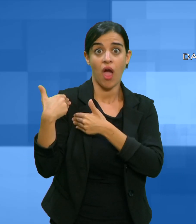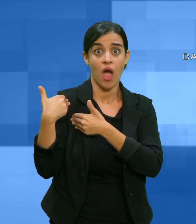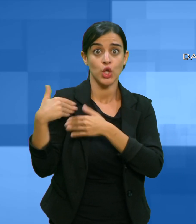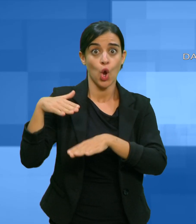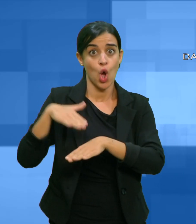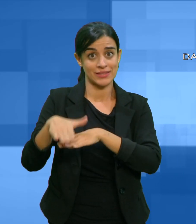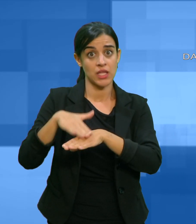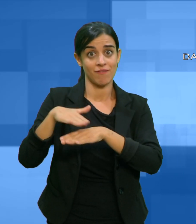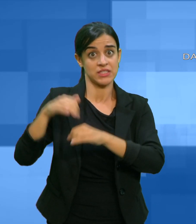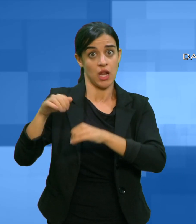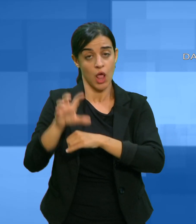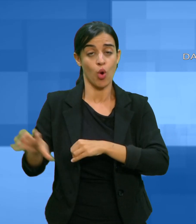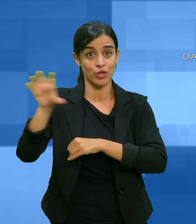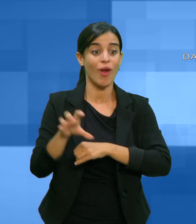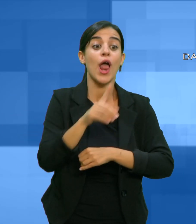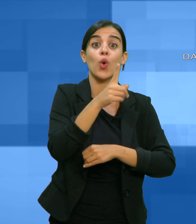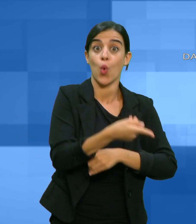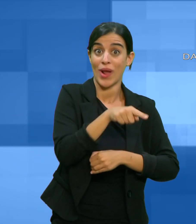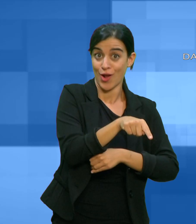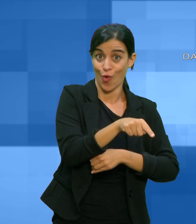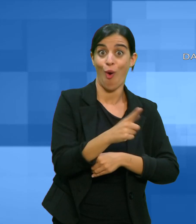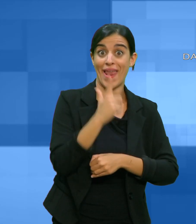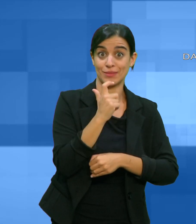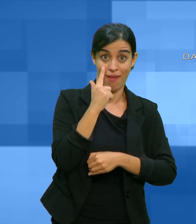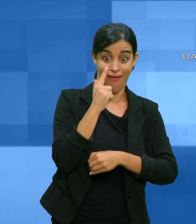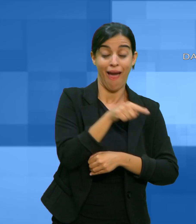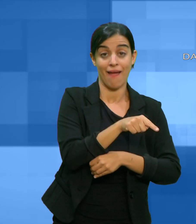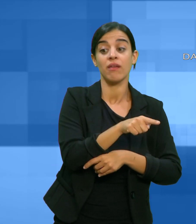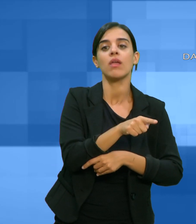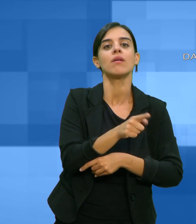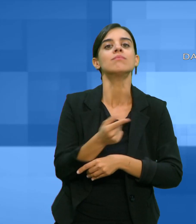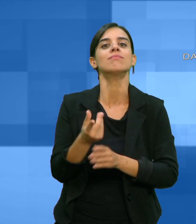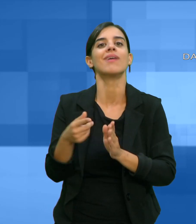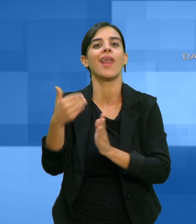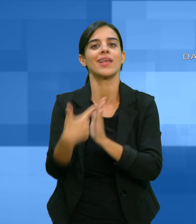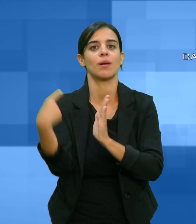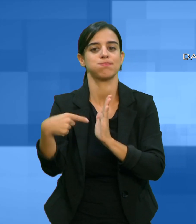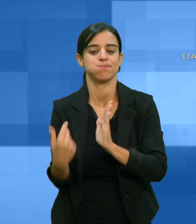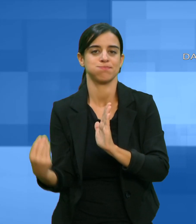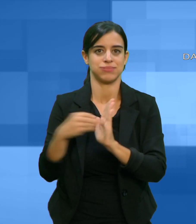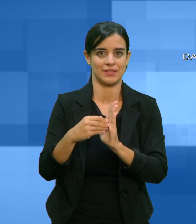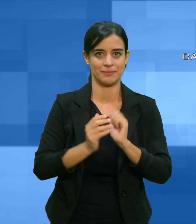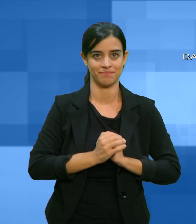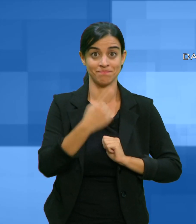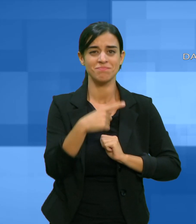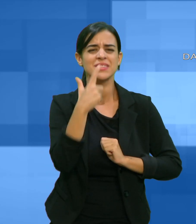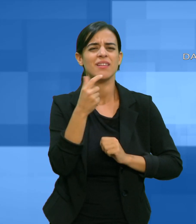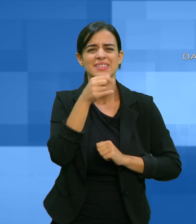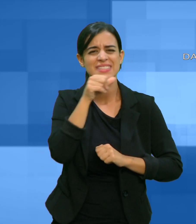servizio sanitario regionale. Utilizzato per trattare l'ipoglicemia severa